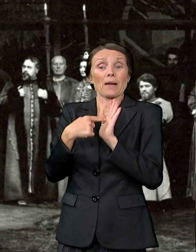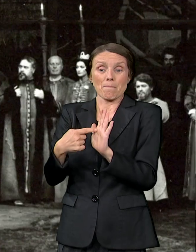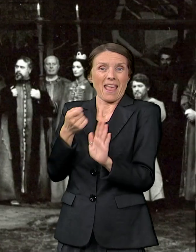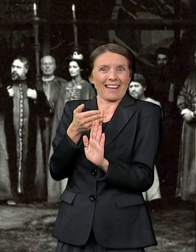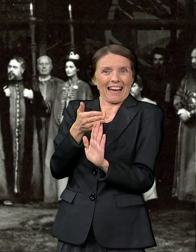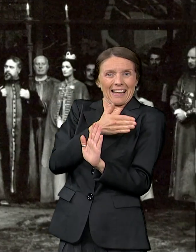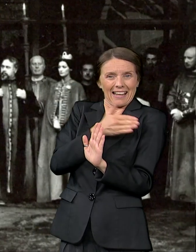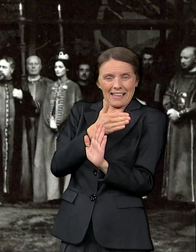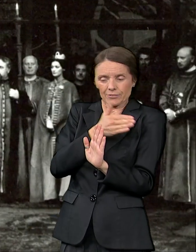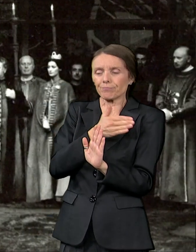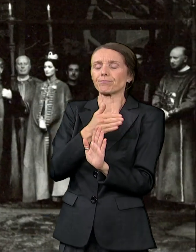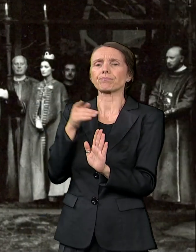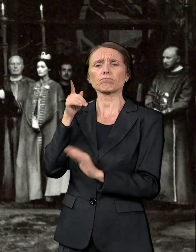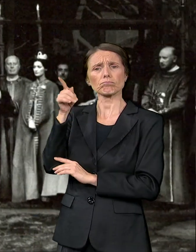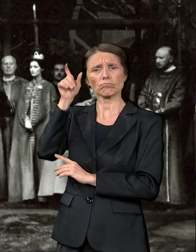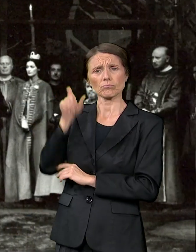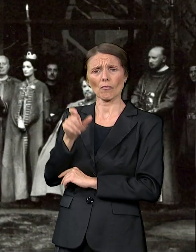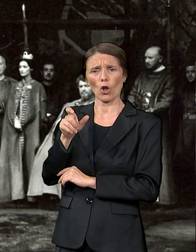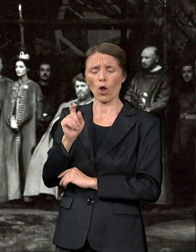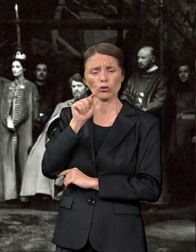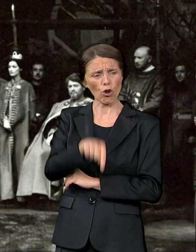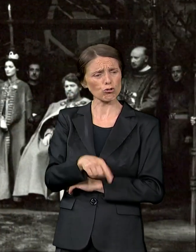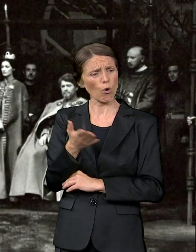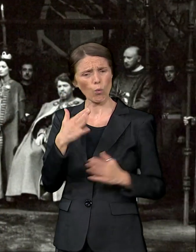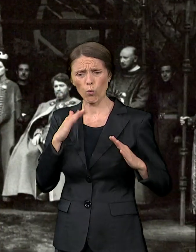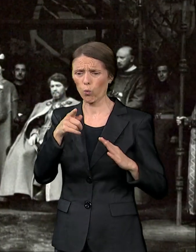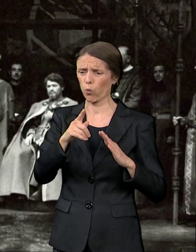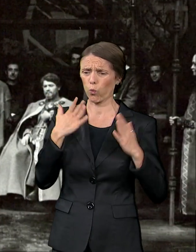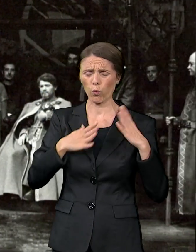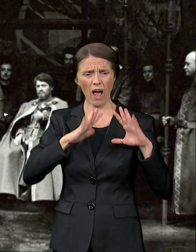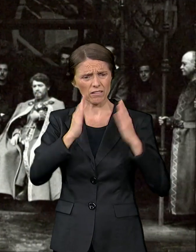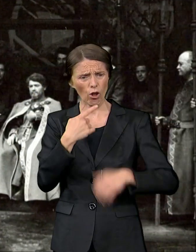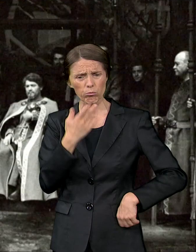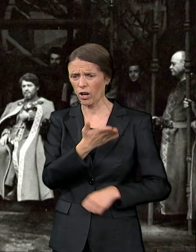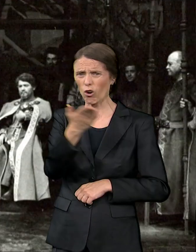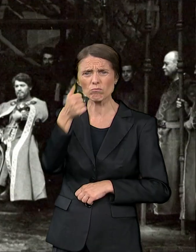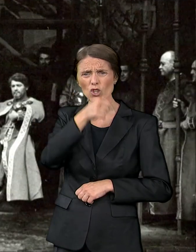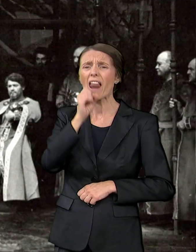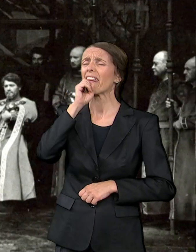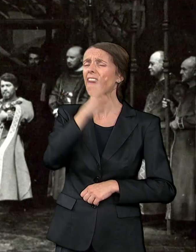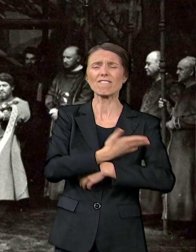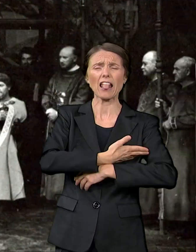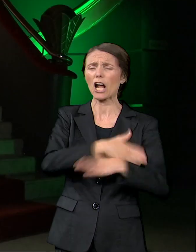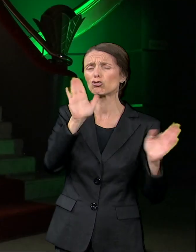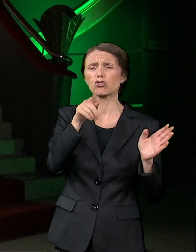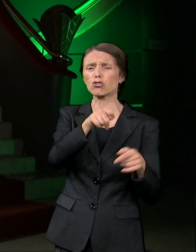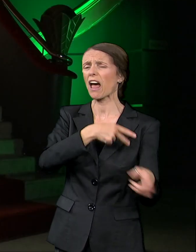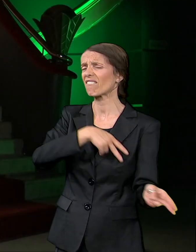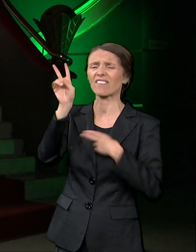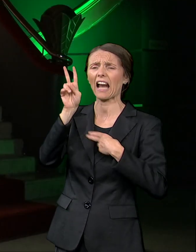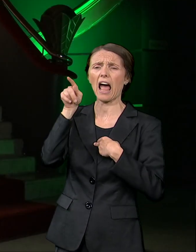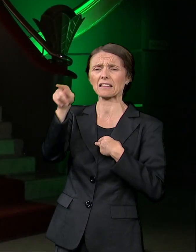bile garderoperke, on je rekao, šta je ovo, našto ovo liči, ovo ništa ne valja, vraćajte u krojačnicu. Svi su se zaprepastili